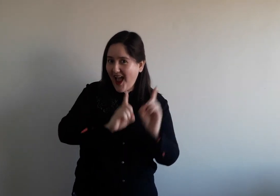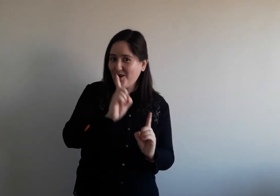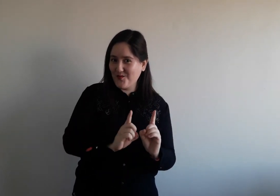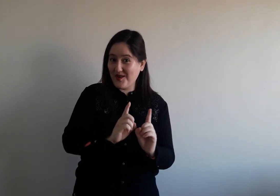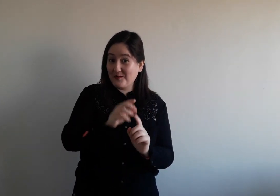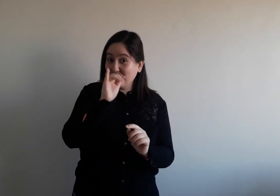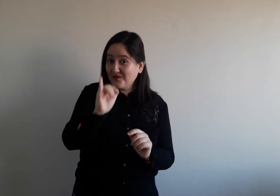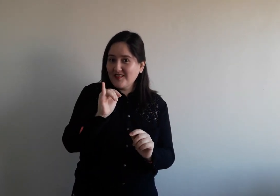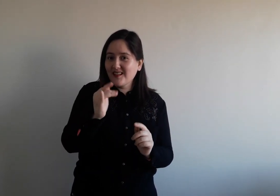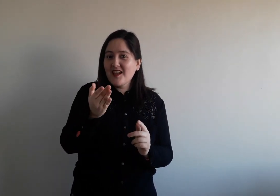algunas.